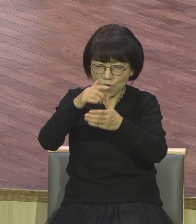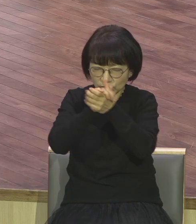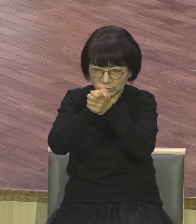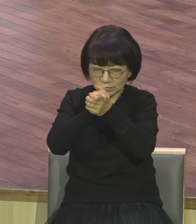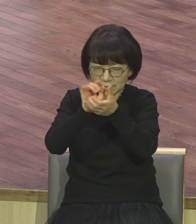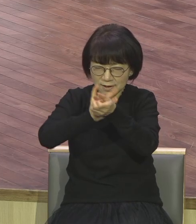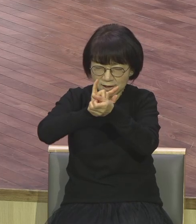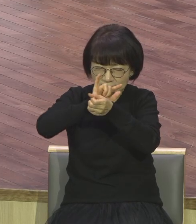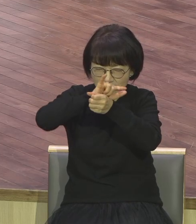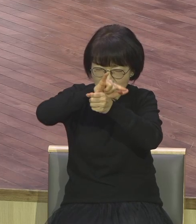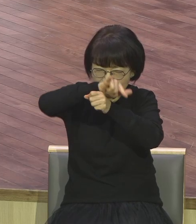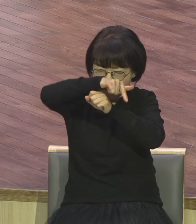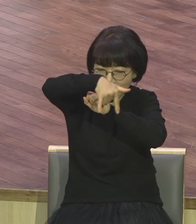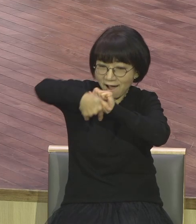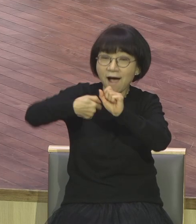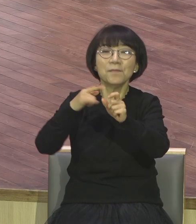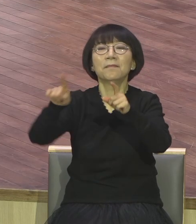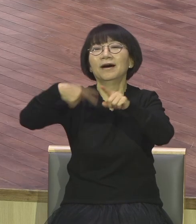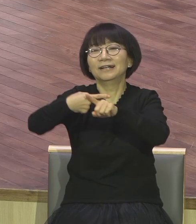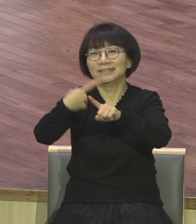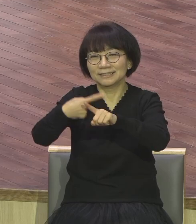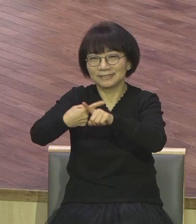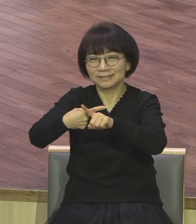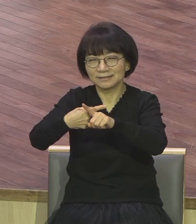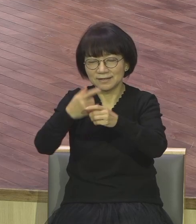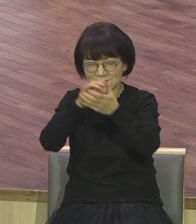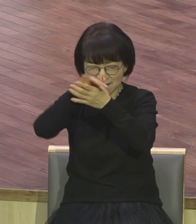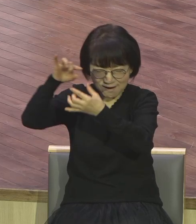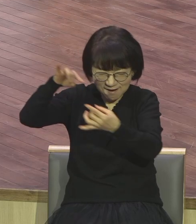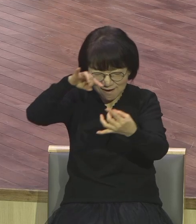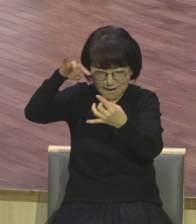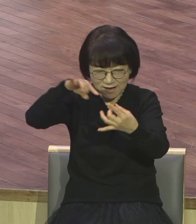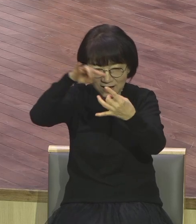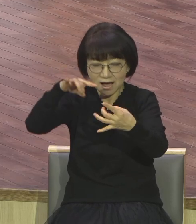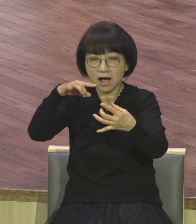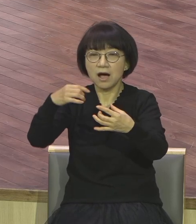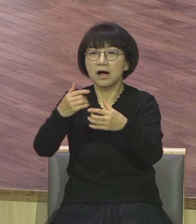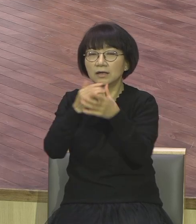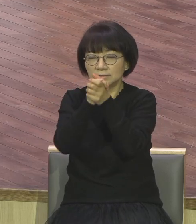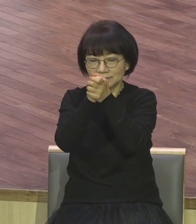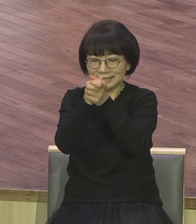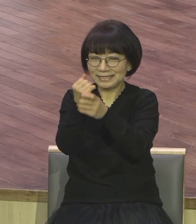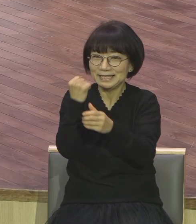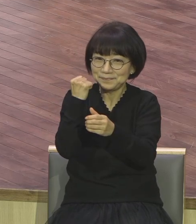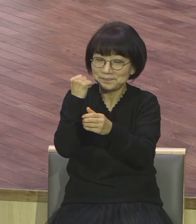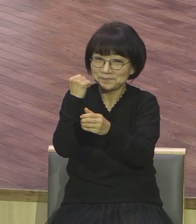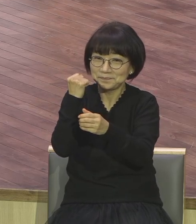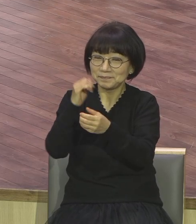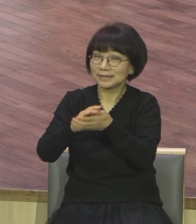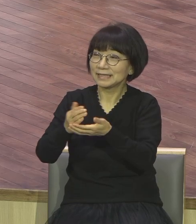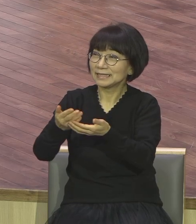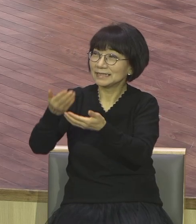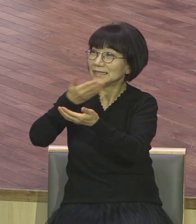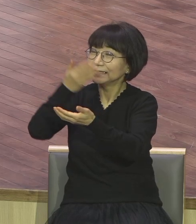영적으로 하늘 보좌 축복과 2, 3, 7 나라와 내가 연결되는 것이 영적 통신망이에요